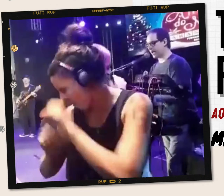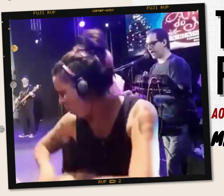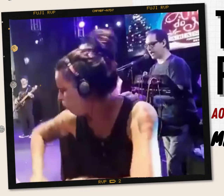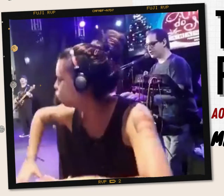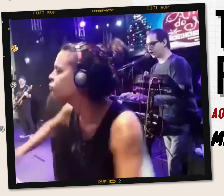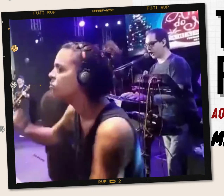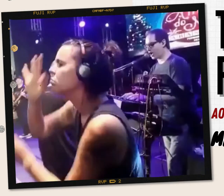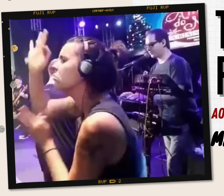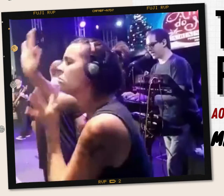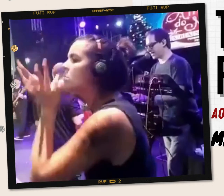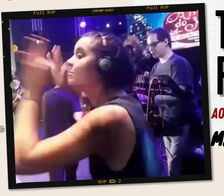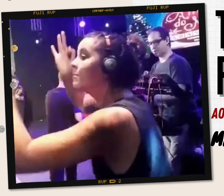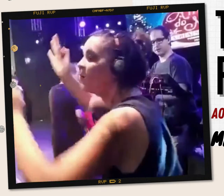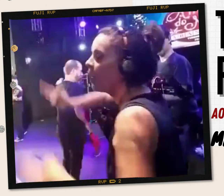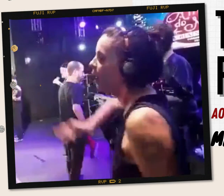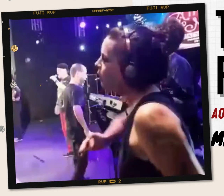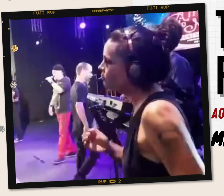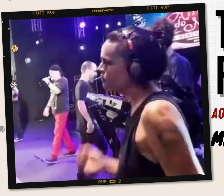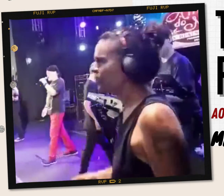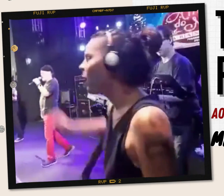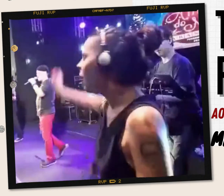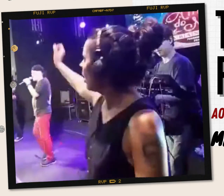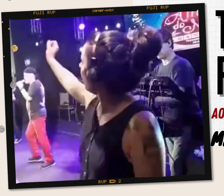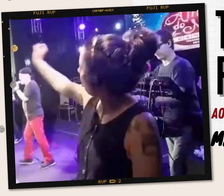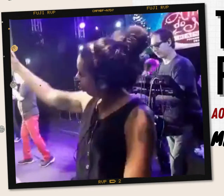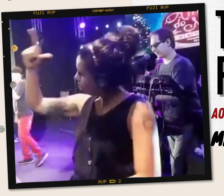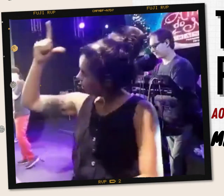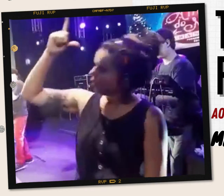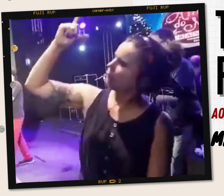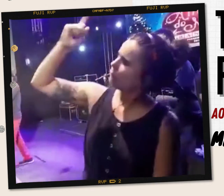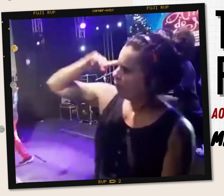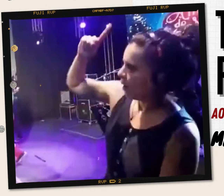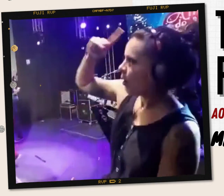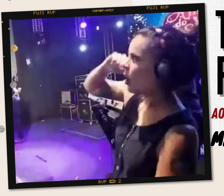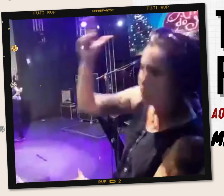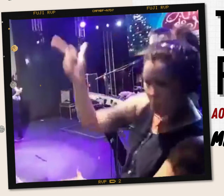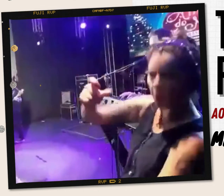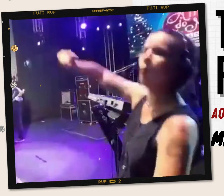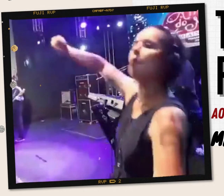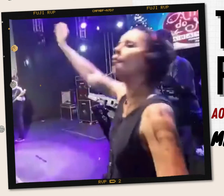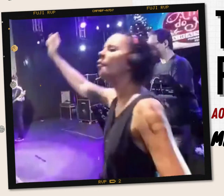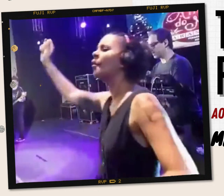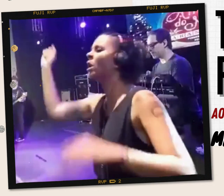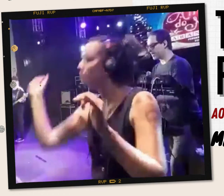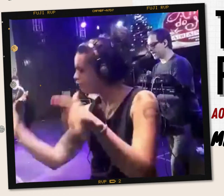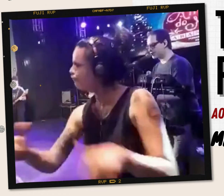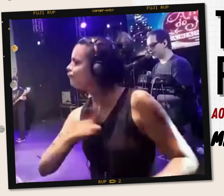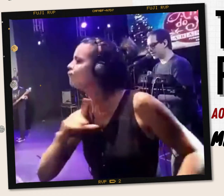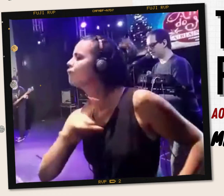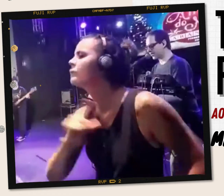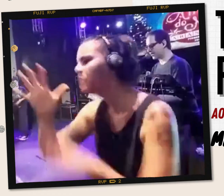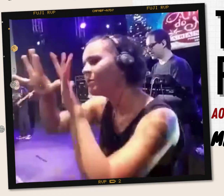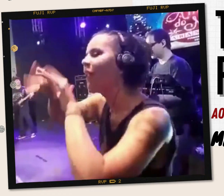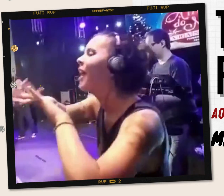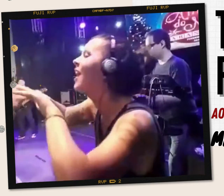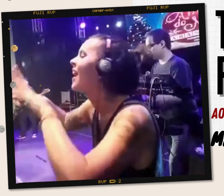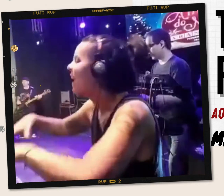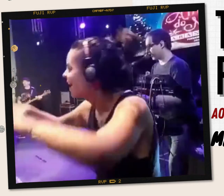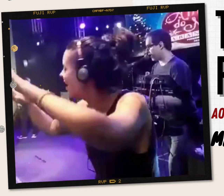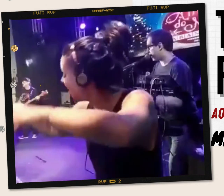bar de rosa Nem sei o que brincar Eu quero muito tempo para